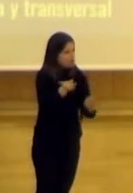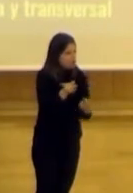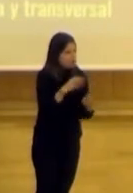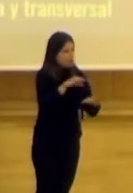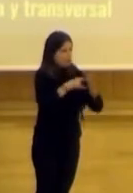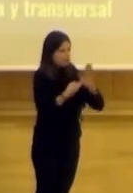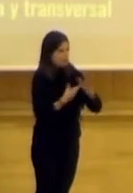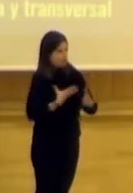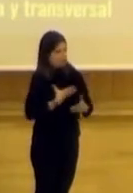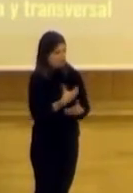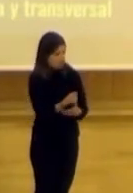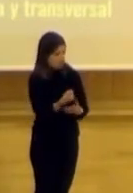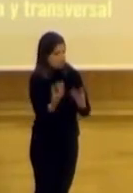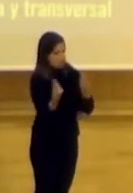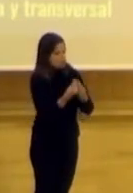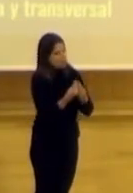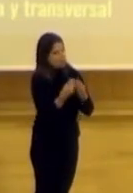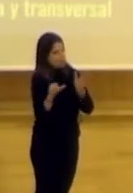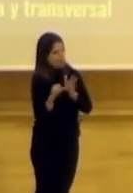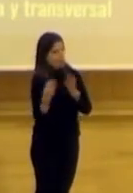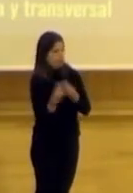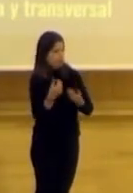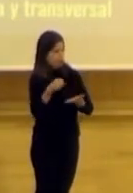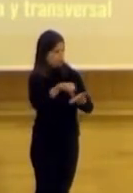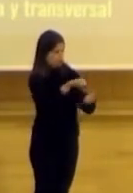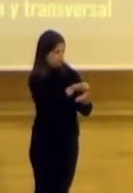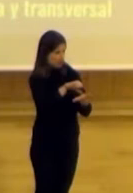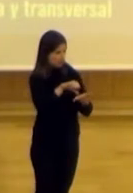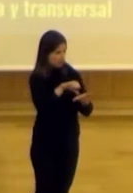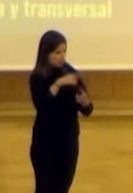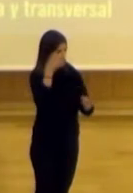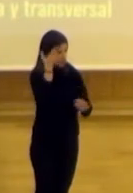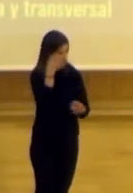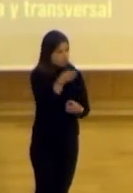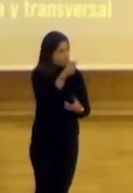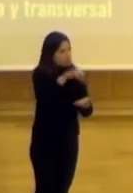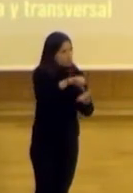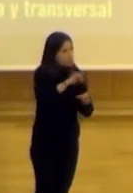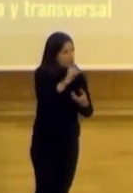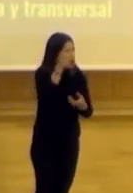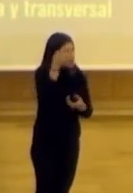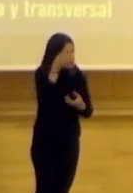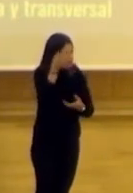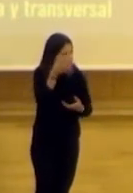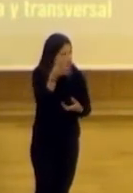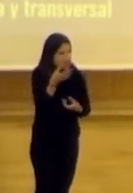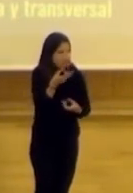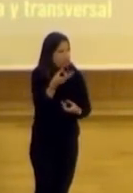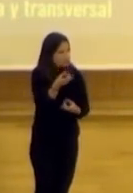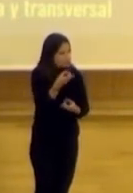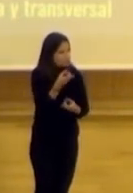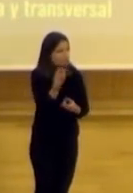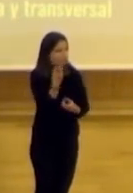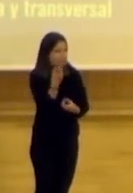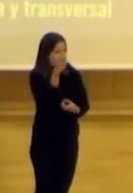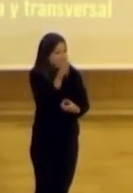técnicos municipales con ciudadanos. La idea es esta, poco, es, usted ciudadano, usted tiene muchas ideas, nunca echó en falta a